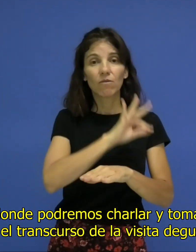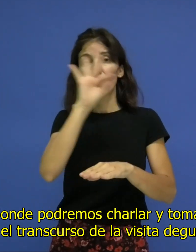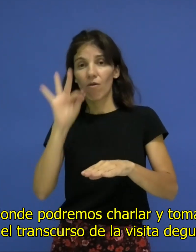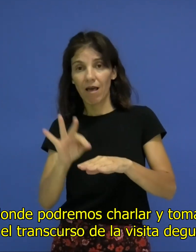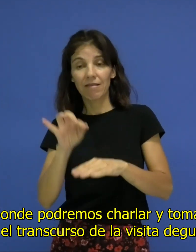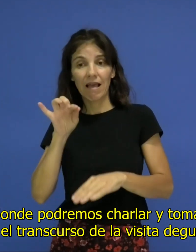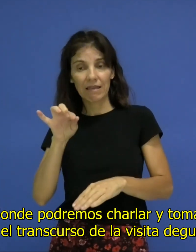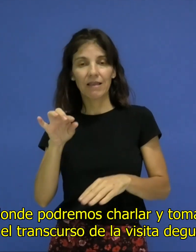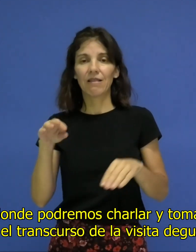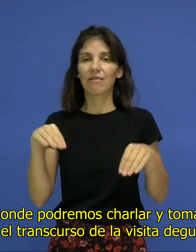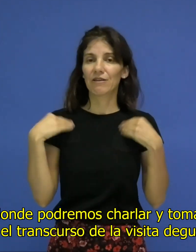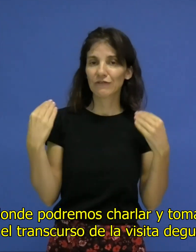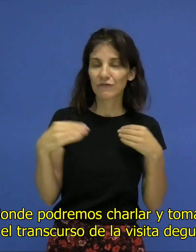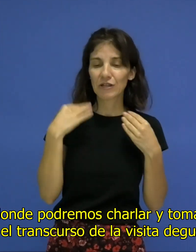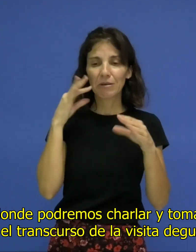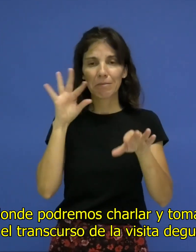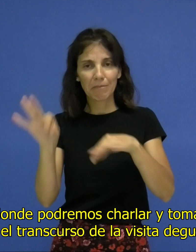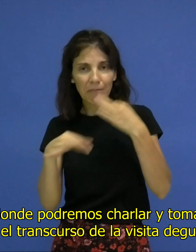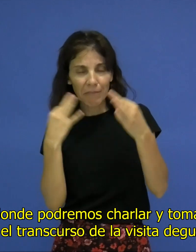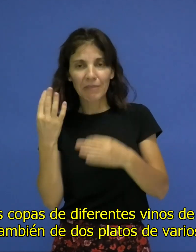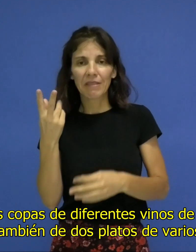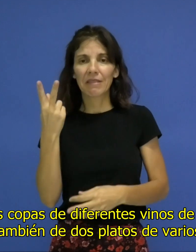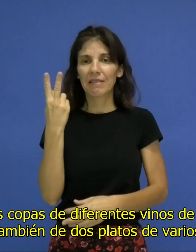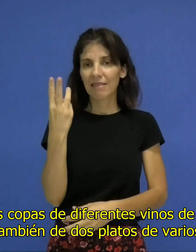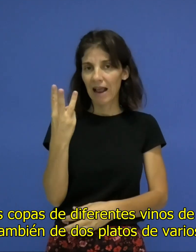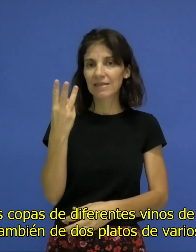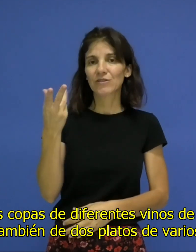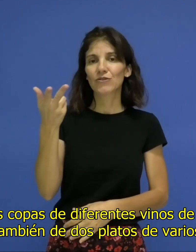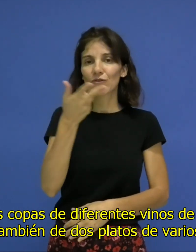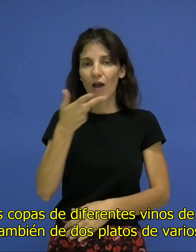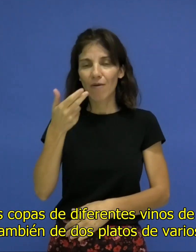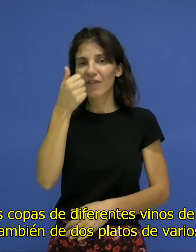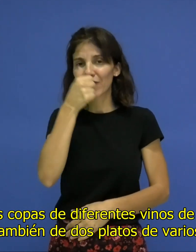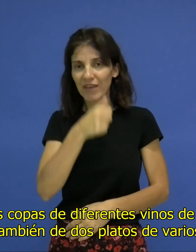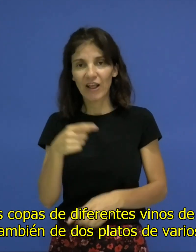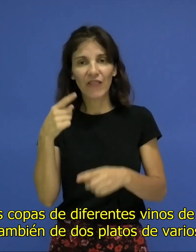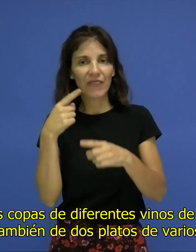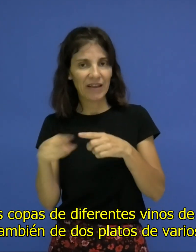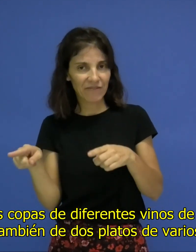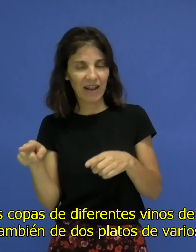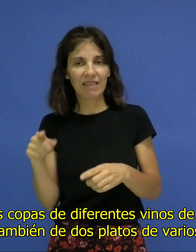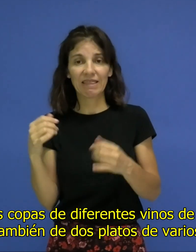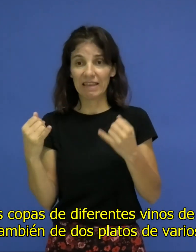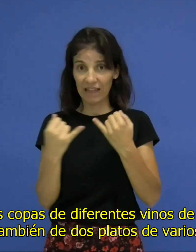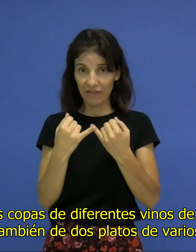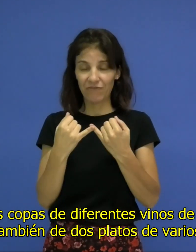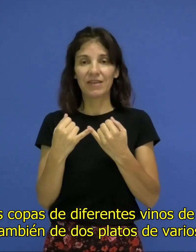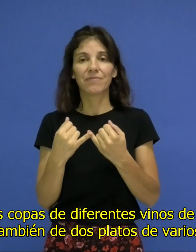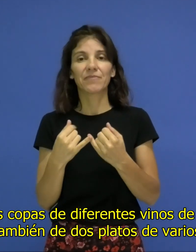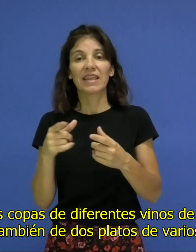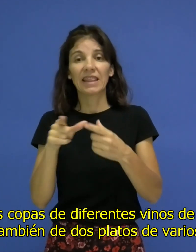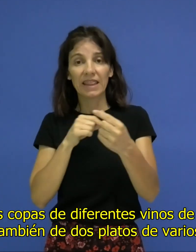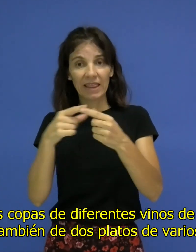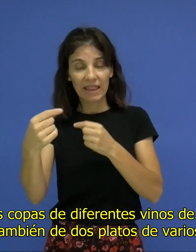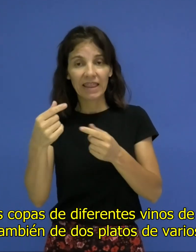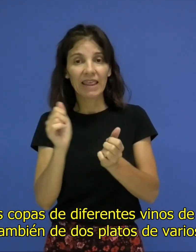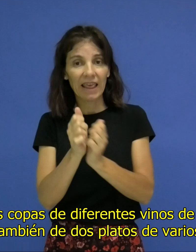En el transcurso de la visita, degustaremos 3 copas de diferentes vinos de Tenerife,